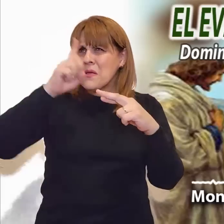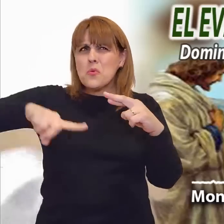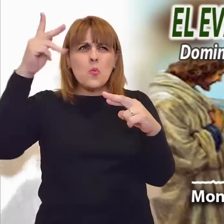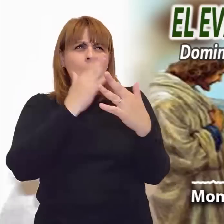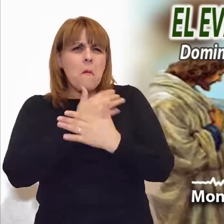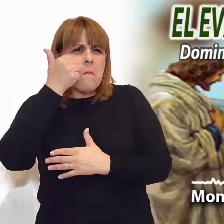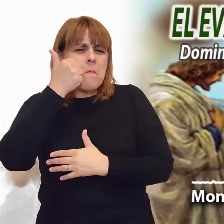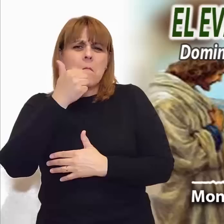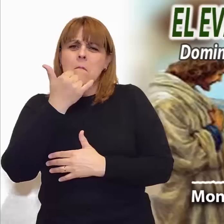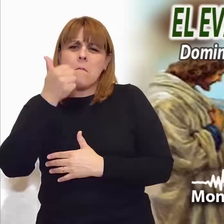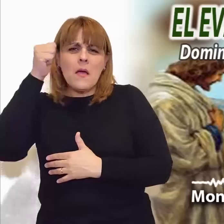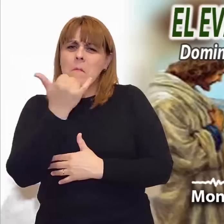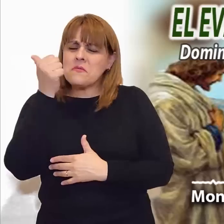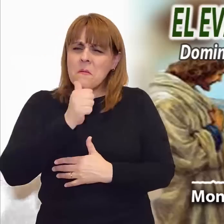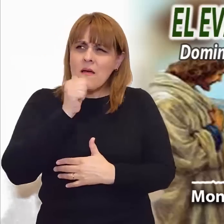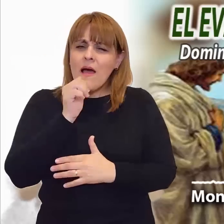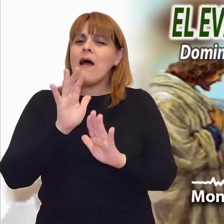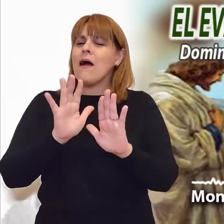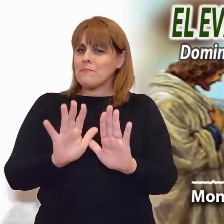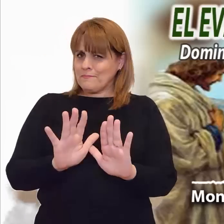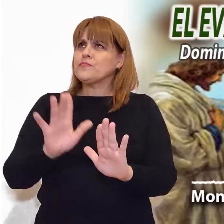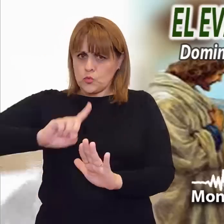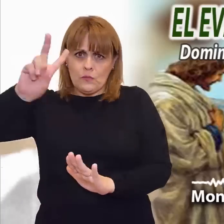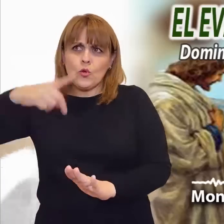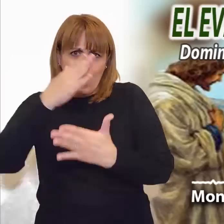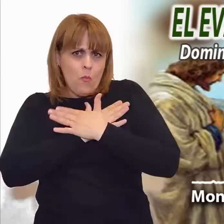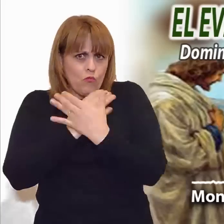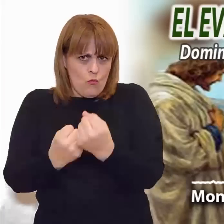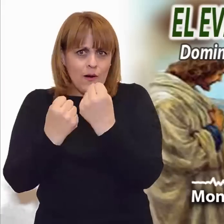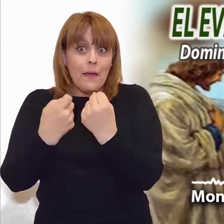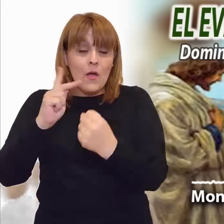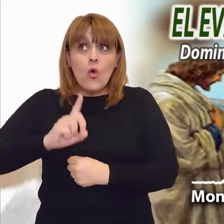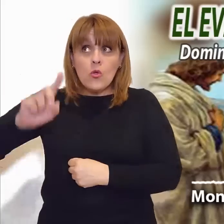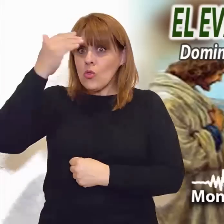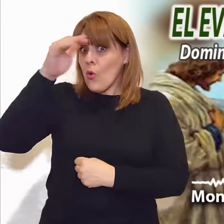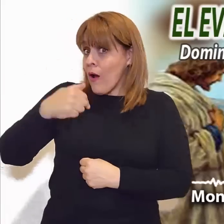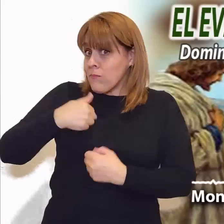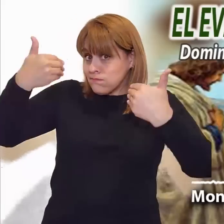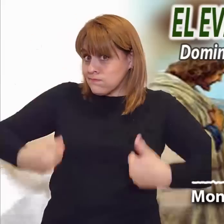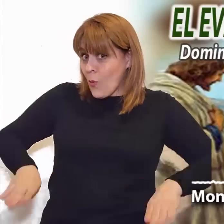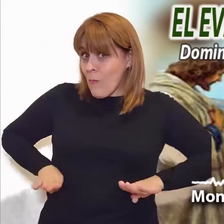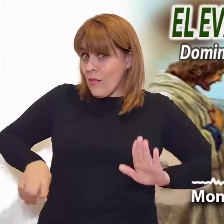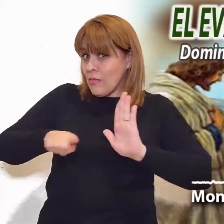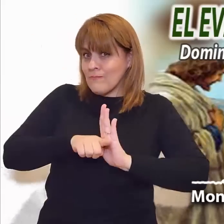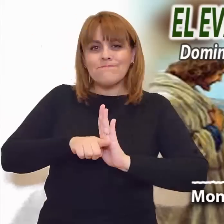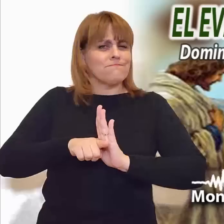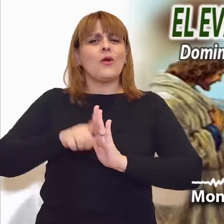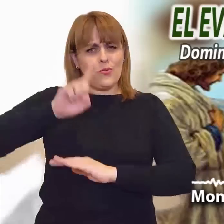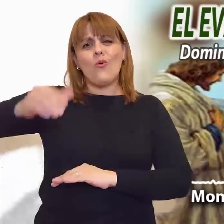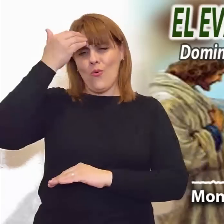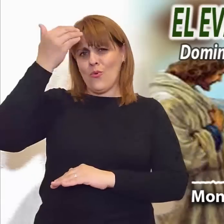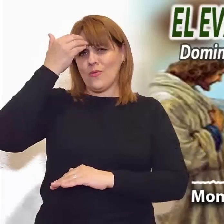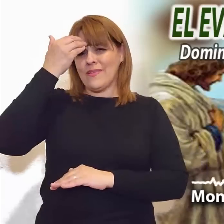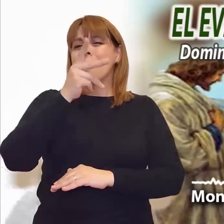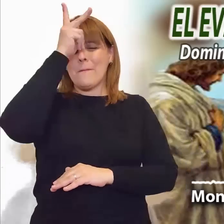completamente opuesto a sacrificios vacíos contra los cuales habla el profeta. La religión, basada